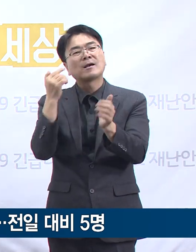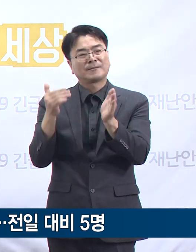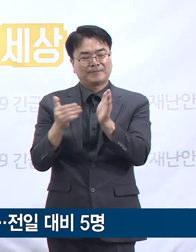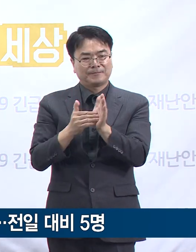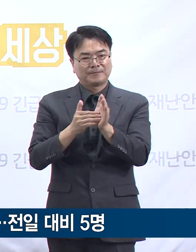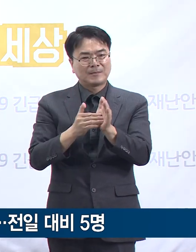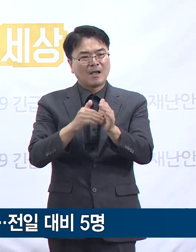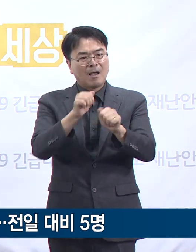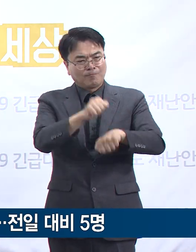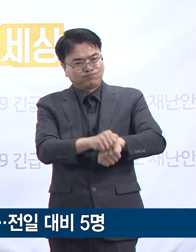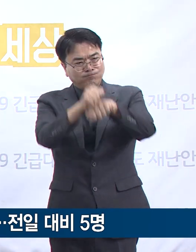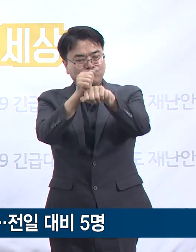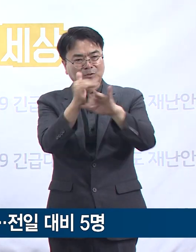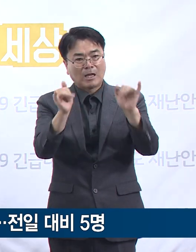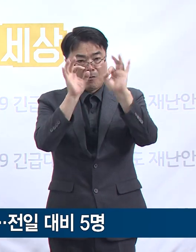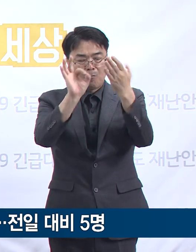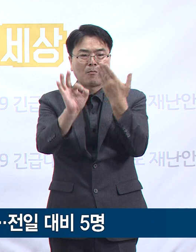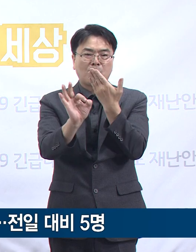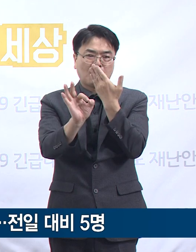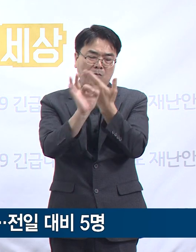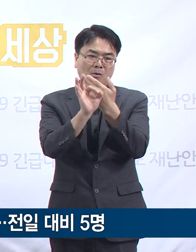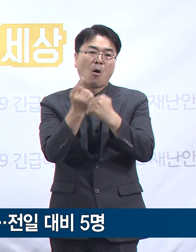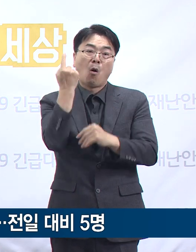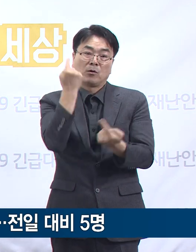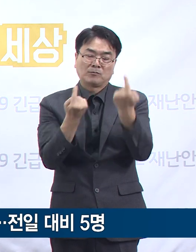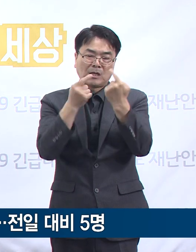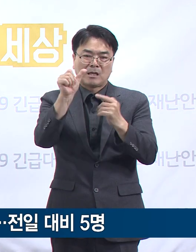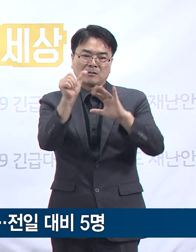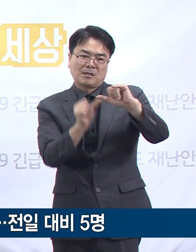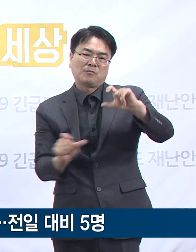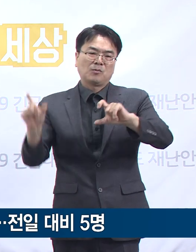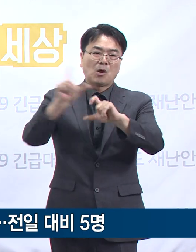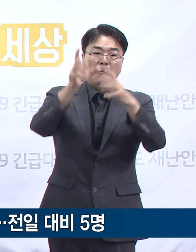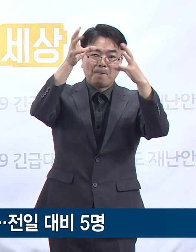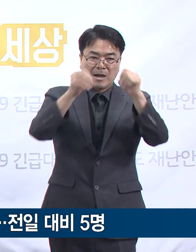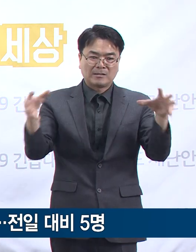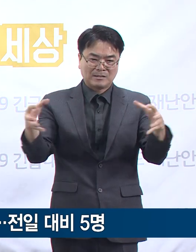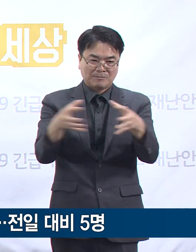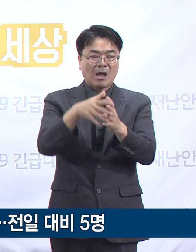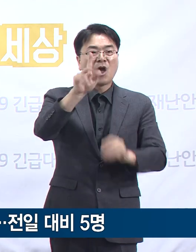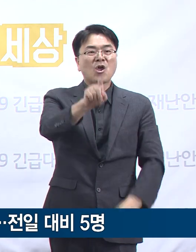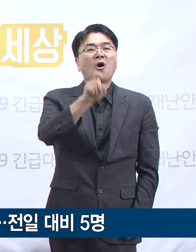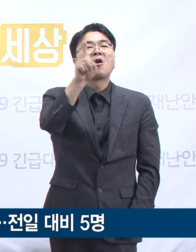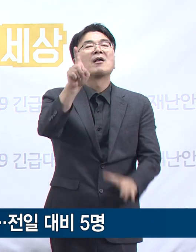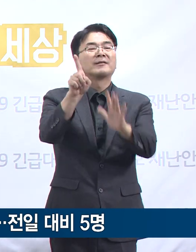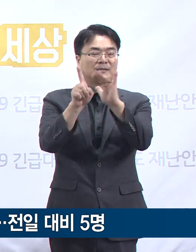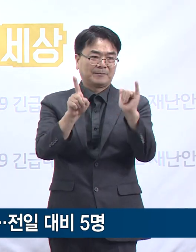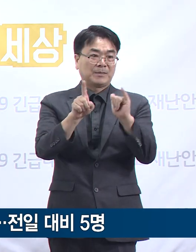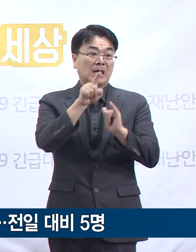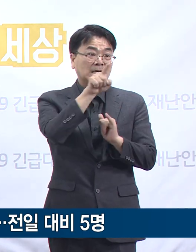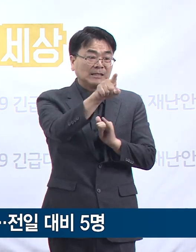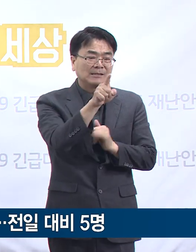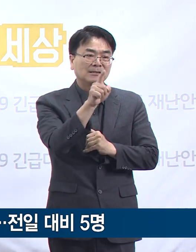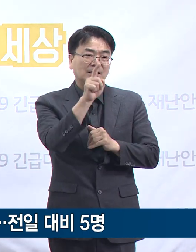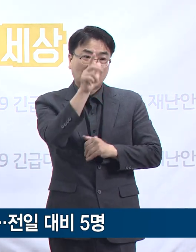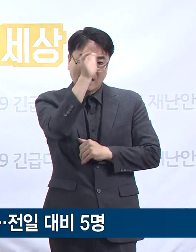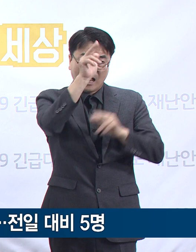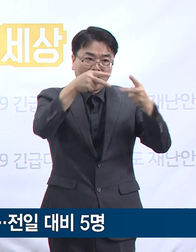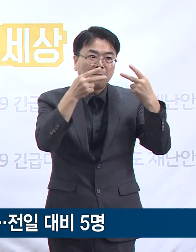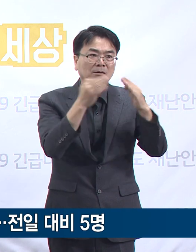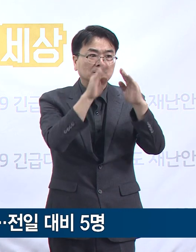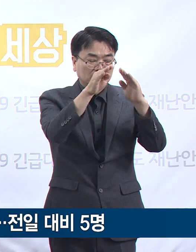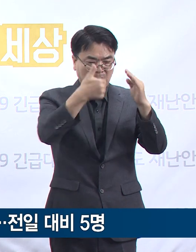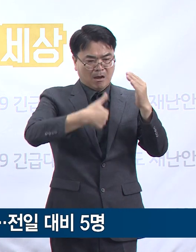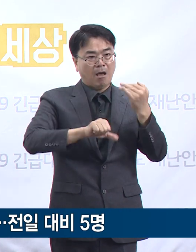누적된 확진자는 전일 0시 대비 5명이 증가하여 총 11명입니다. 해당 분식집 확진자의